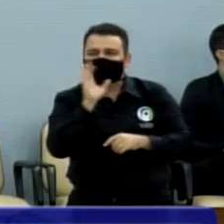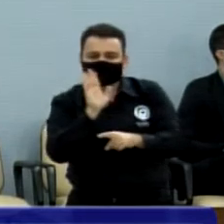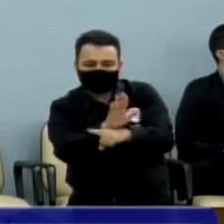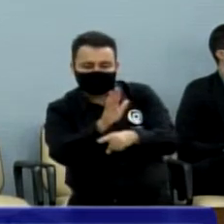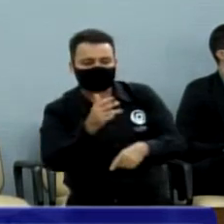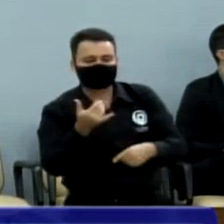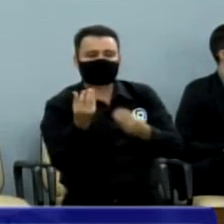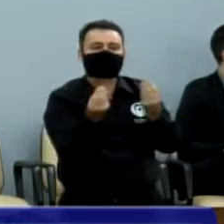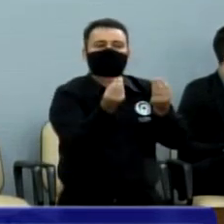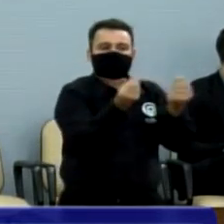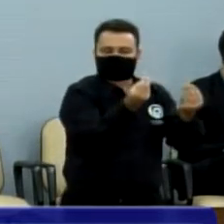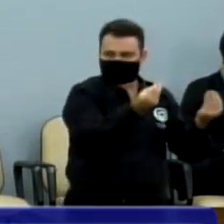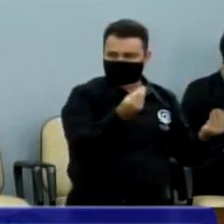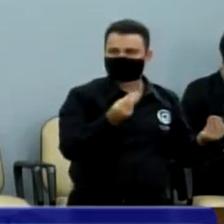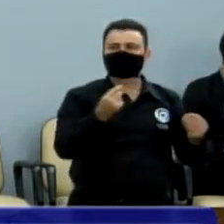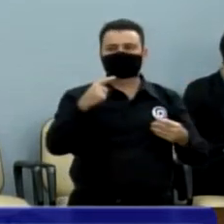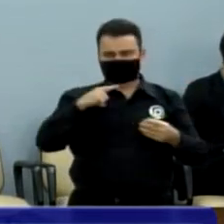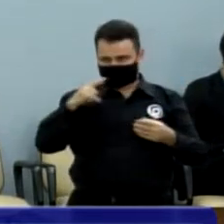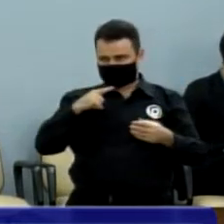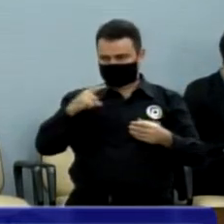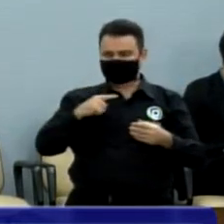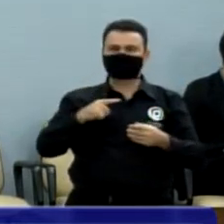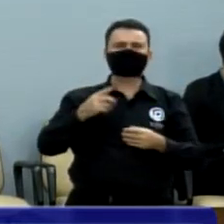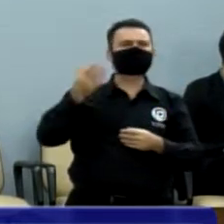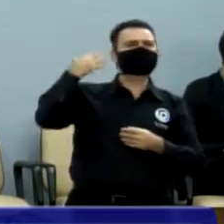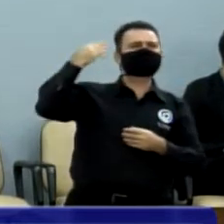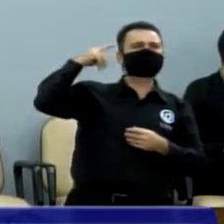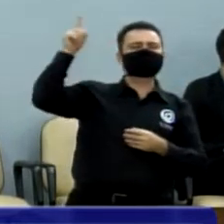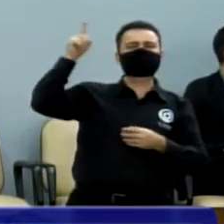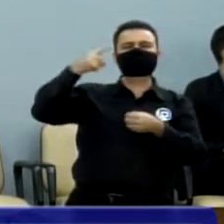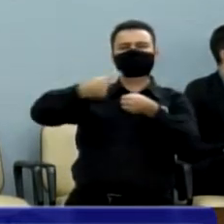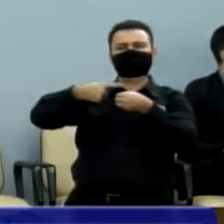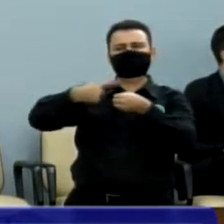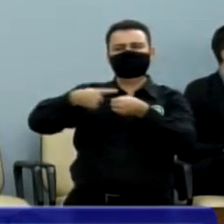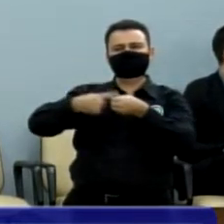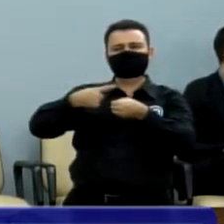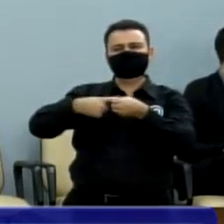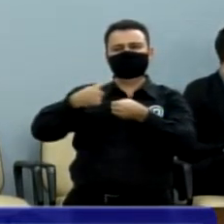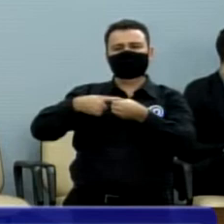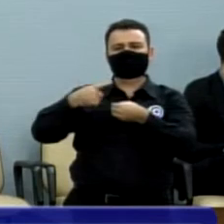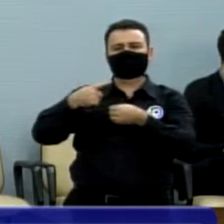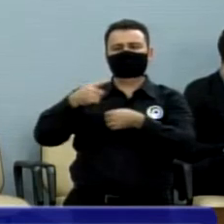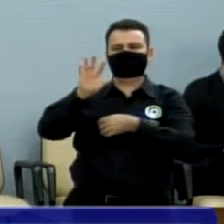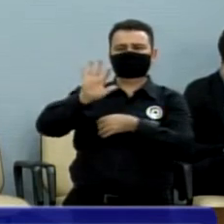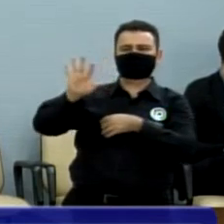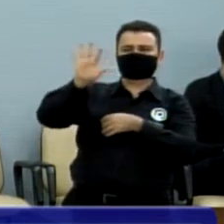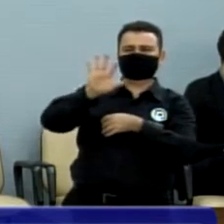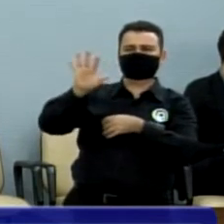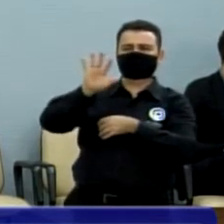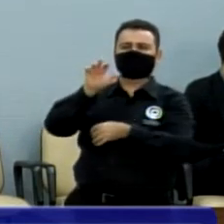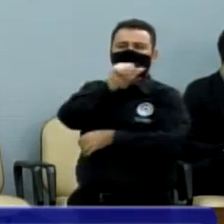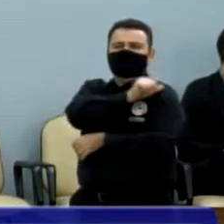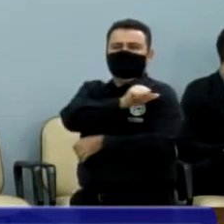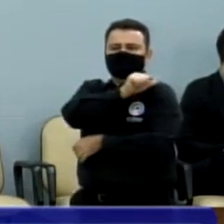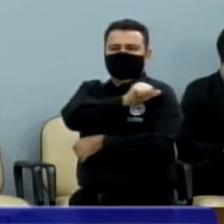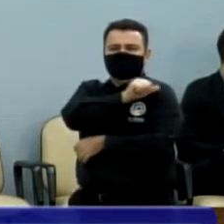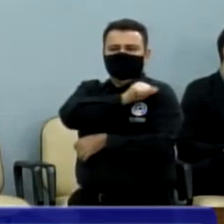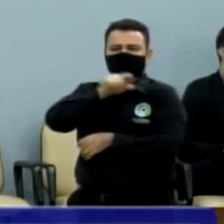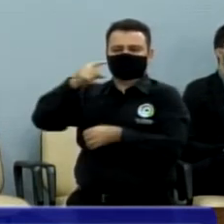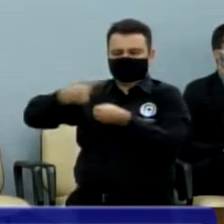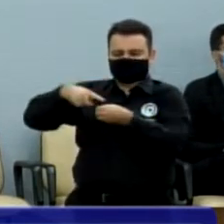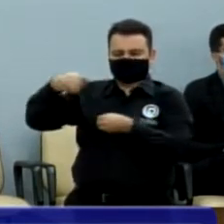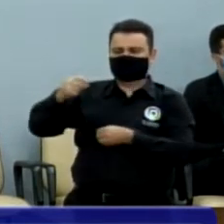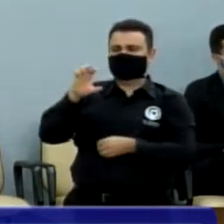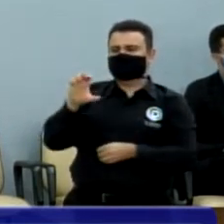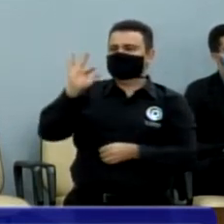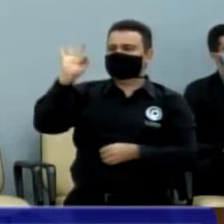mídia, numa creche do Rio de Janeiro, não me lembro se era Cabo Frio, em que uma criança engasgou e